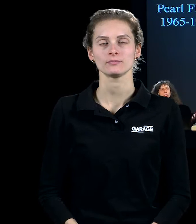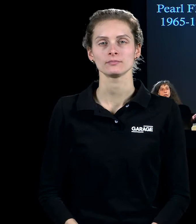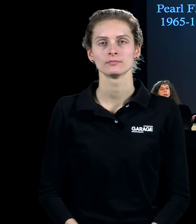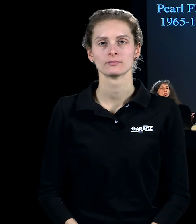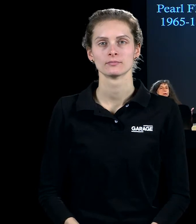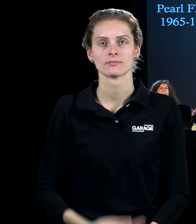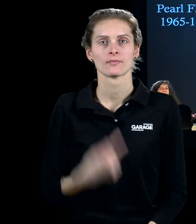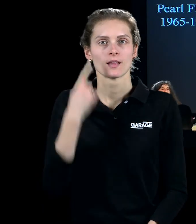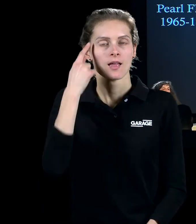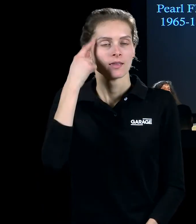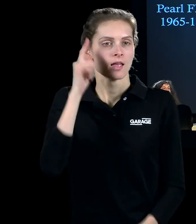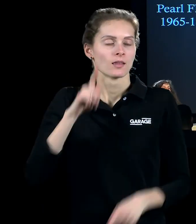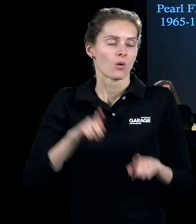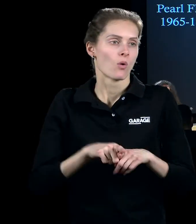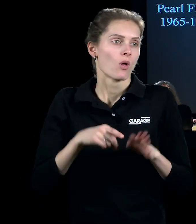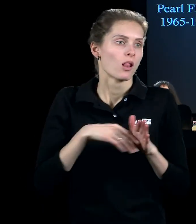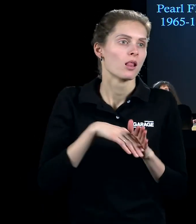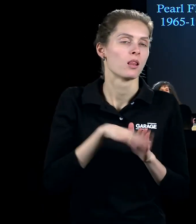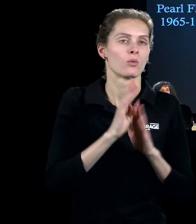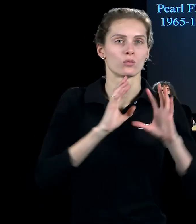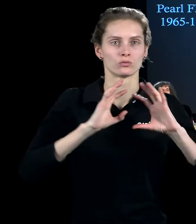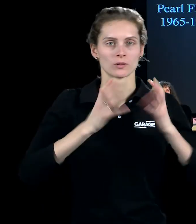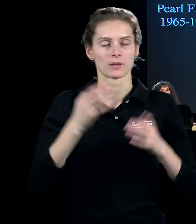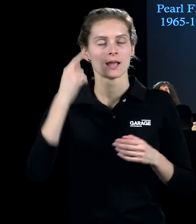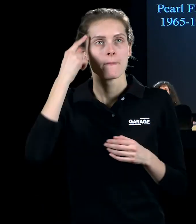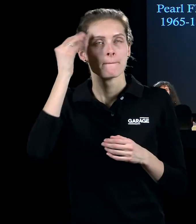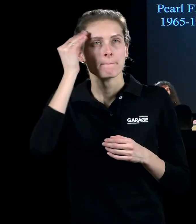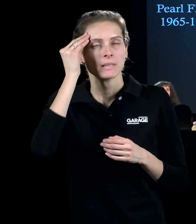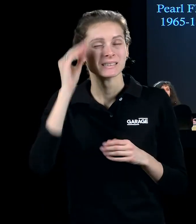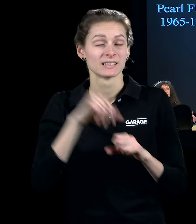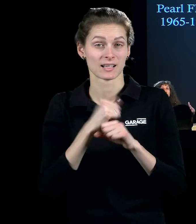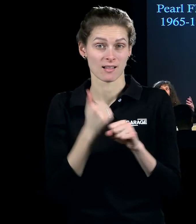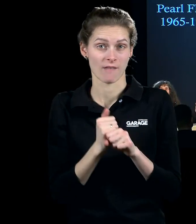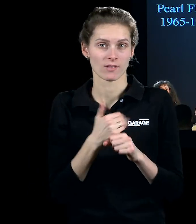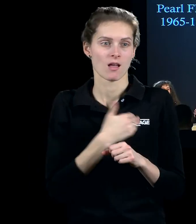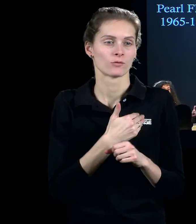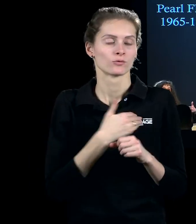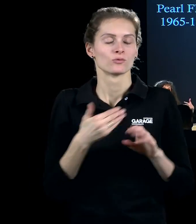этого лучшего мира, что это была идея оторваться от Земли, оторваться от драмы,